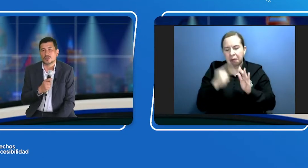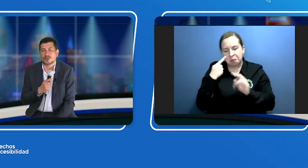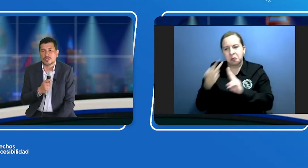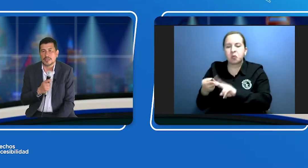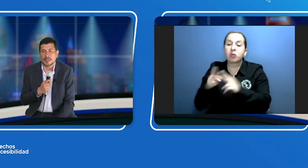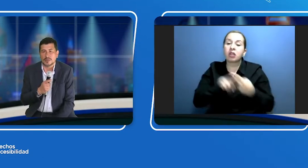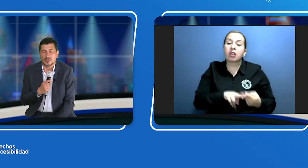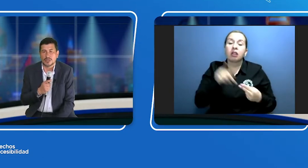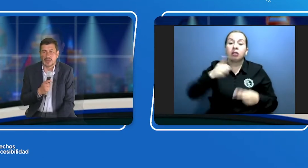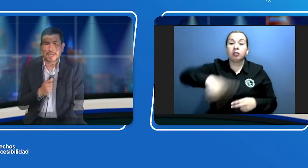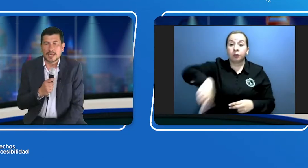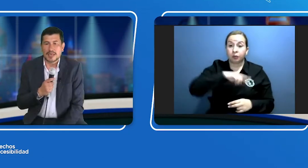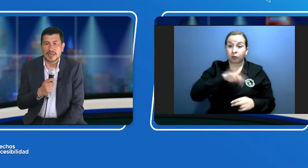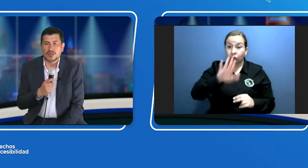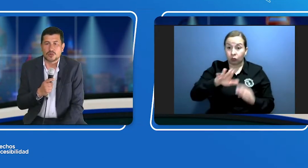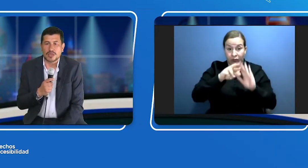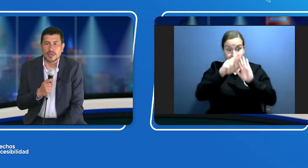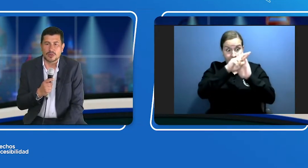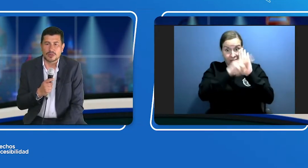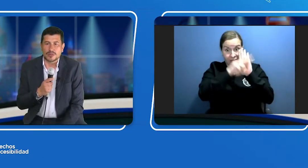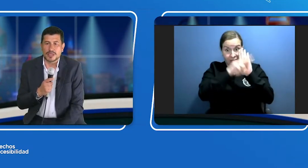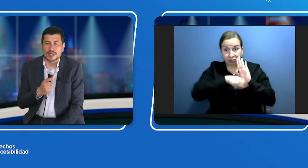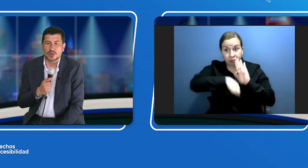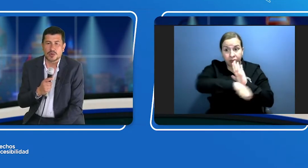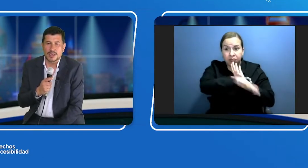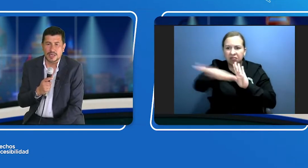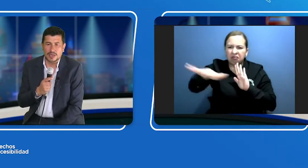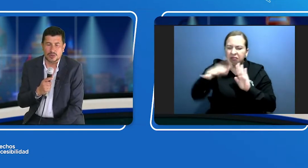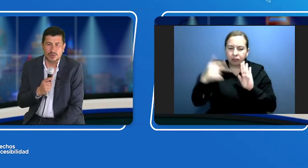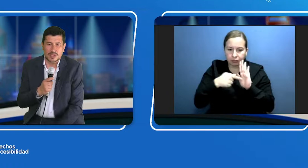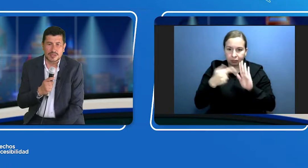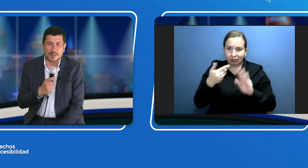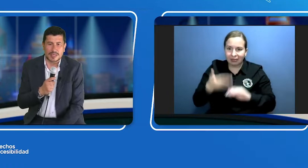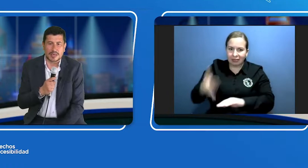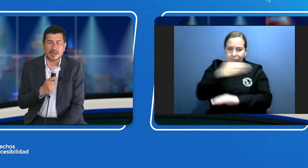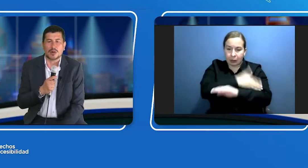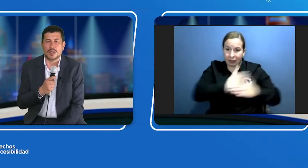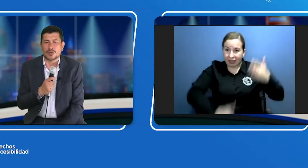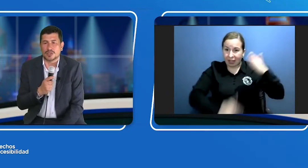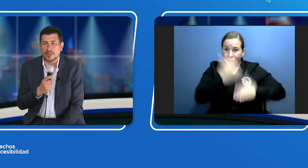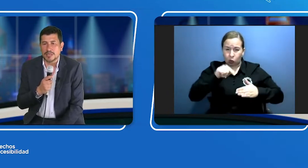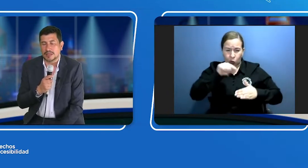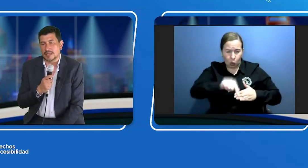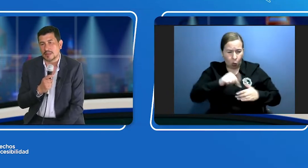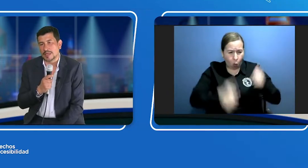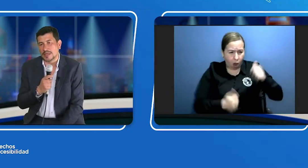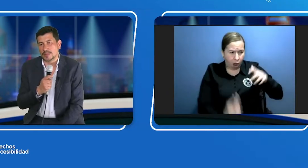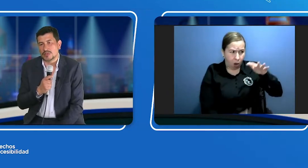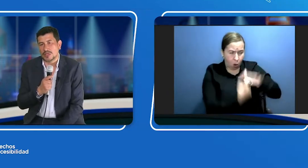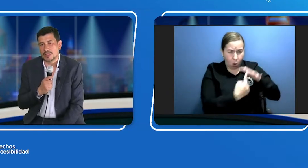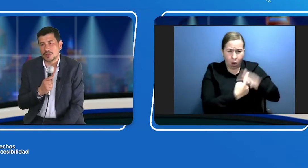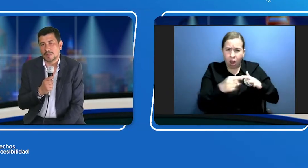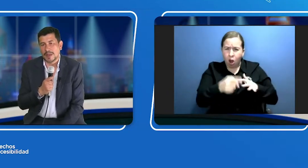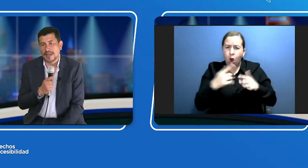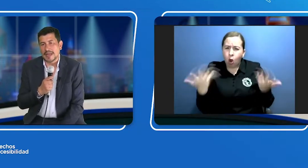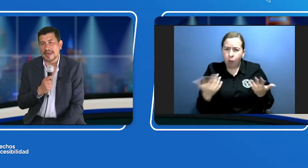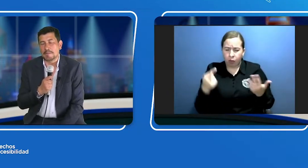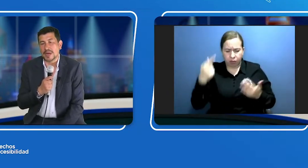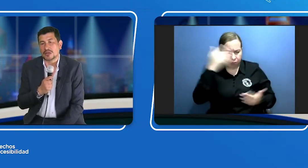emitimos, estudiamos desde su origen, incluso antes de emitirla, cuando se emite y de manera posterior, el impacto que